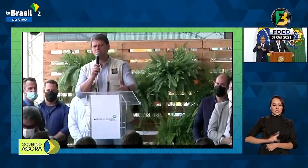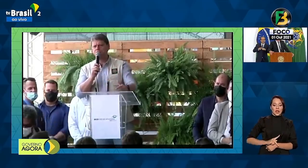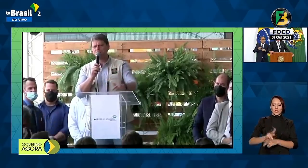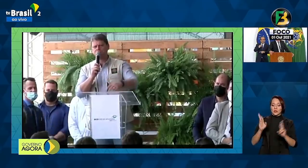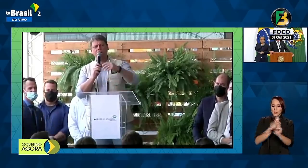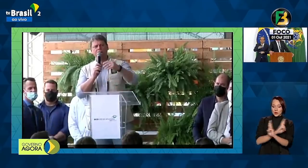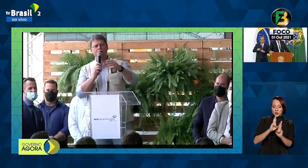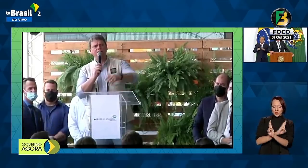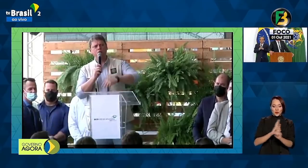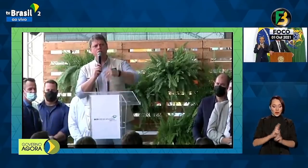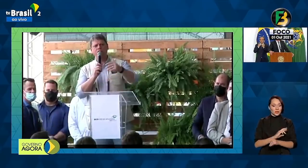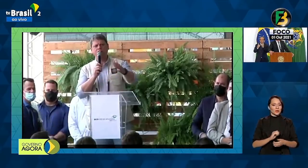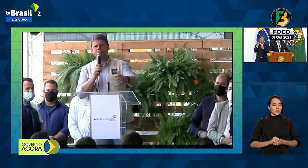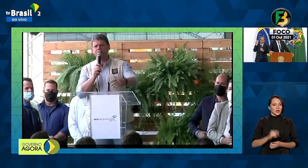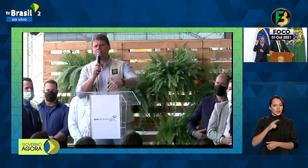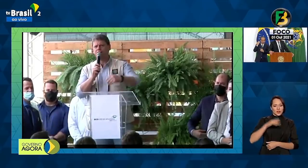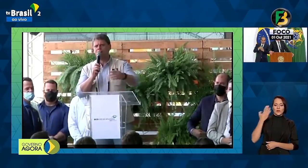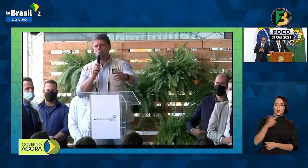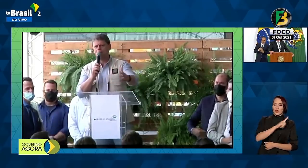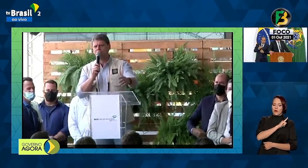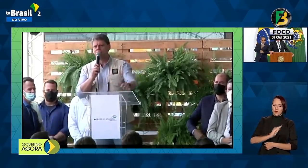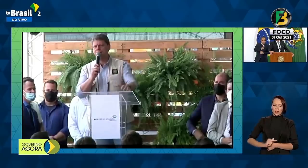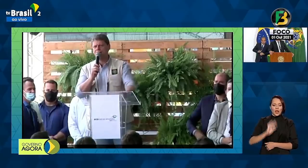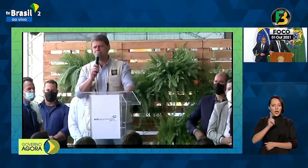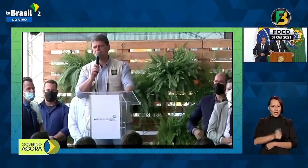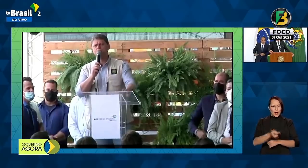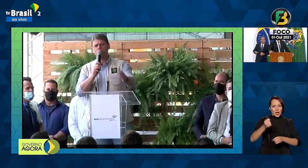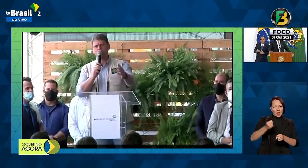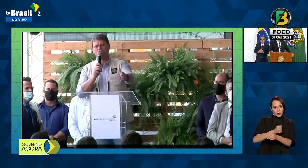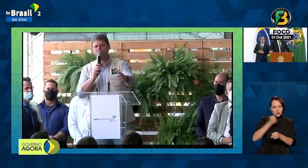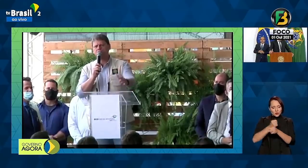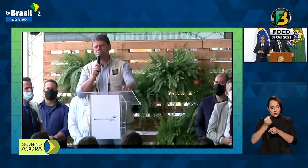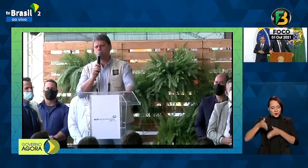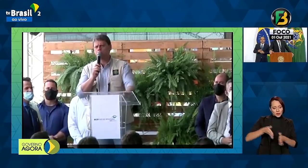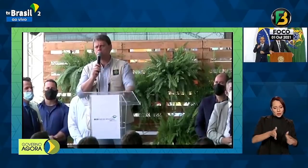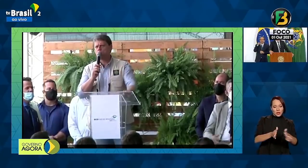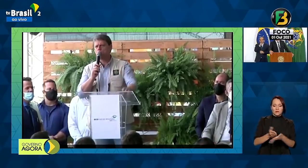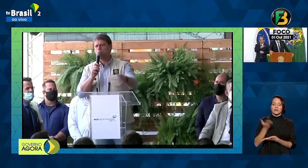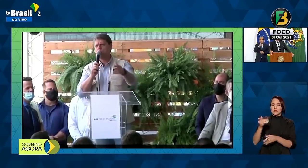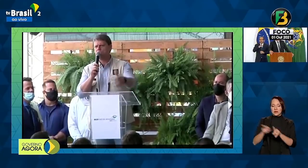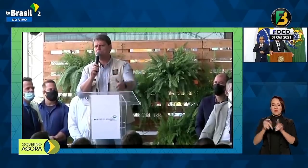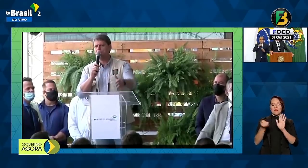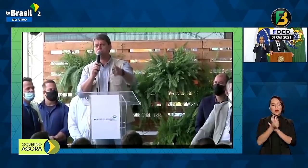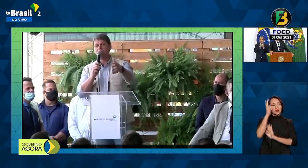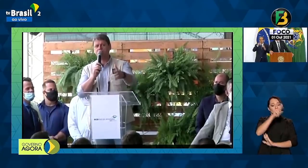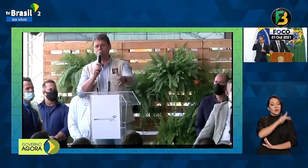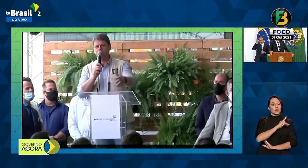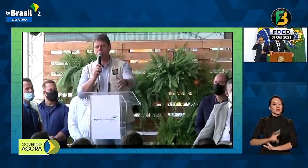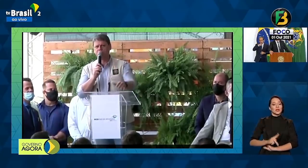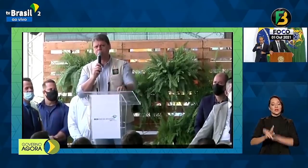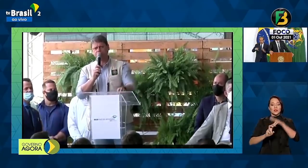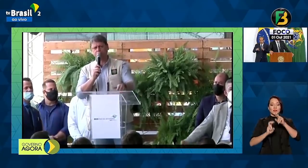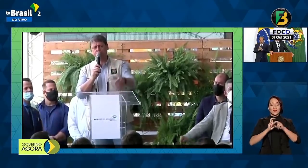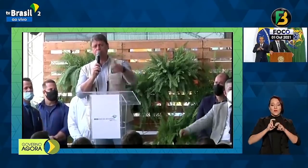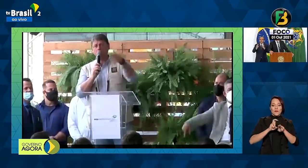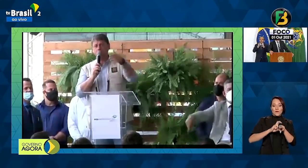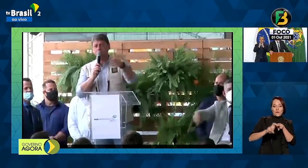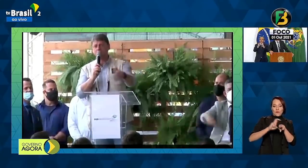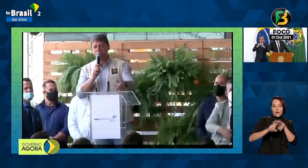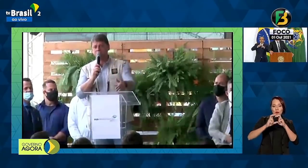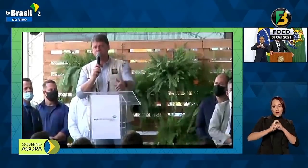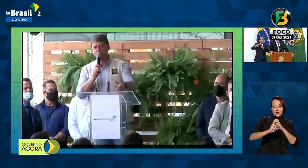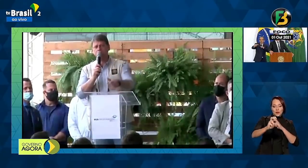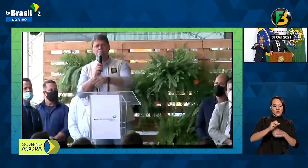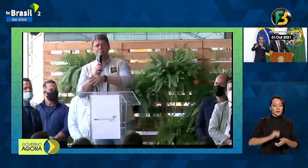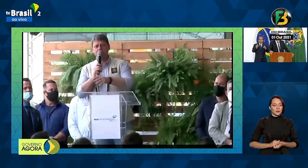rodovias, tinha o lema lá, governar é abrir estradas, o senhor está entrando para a história como presidente das ferrovias. E